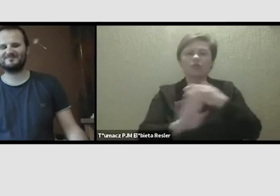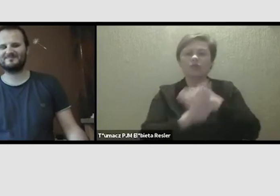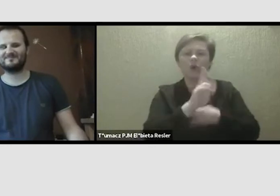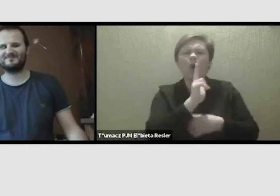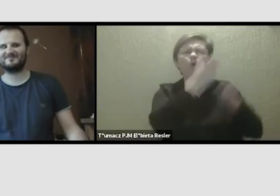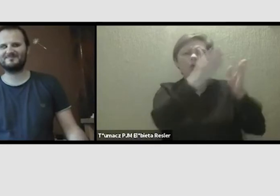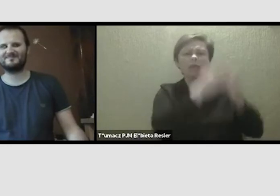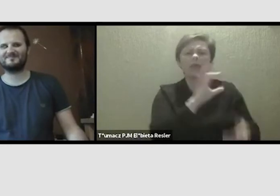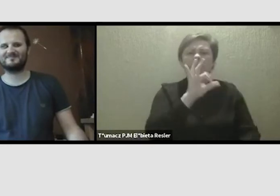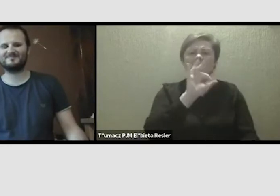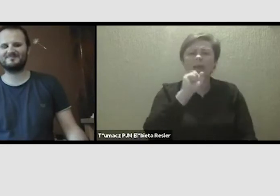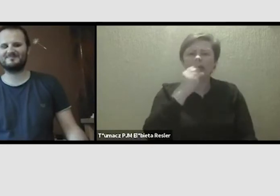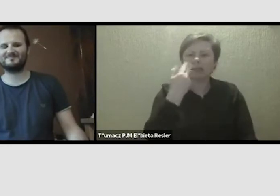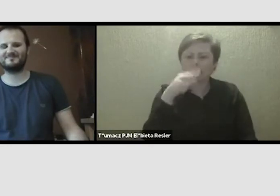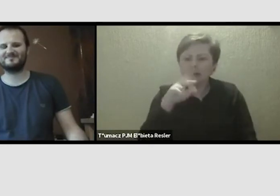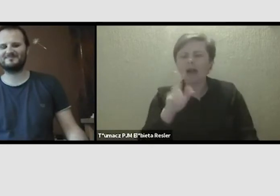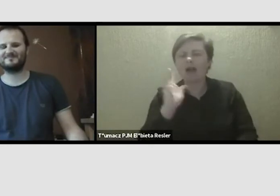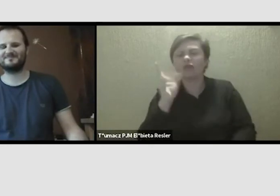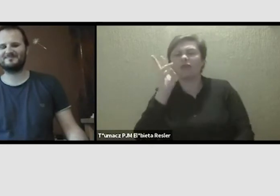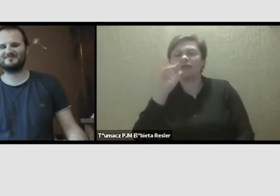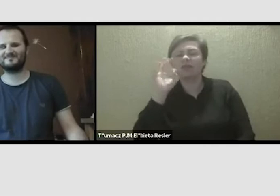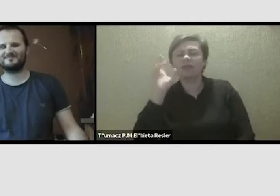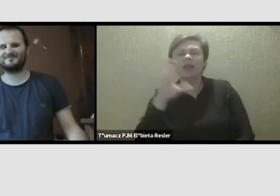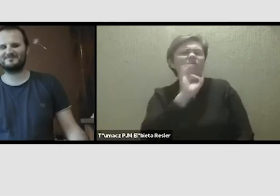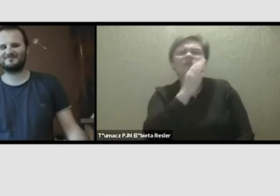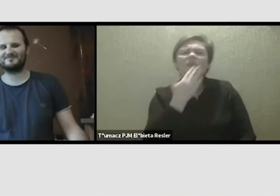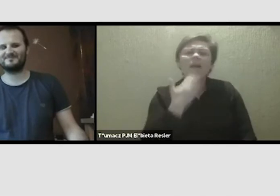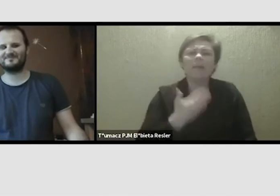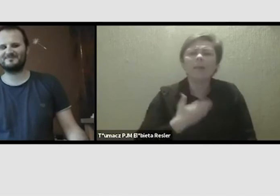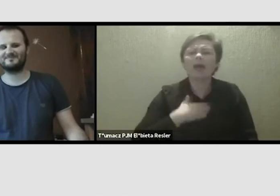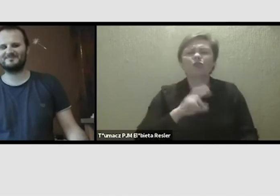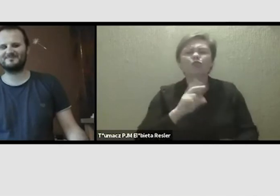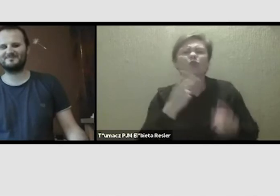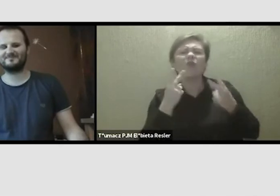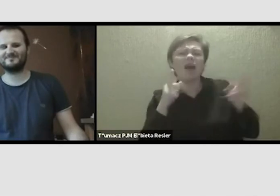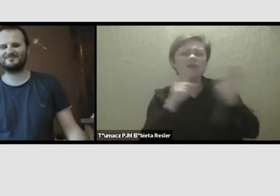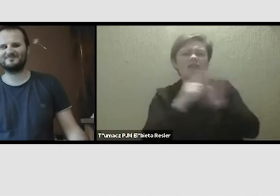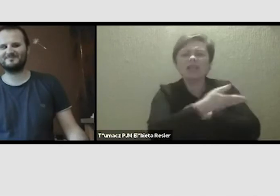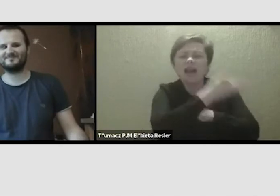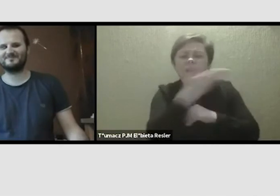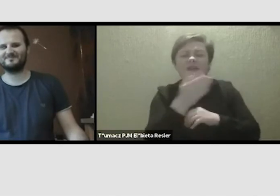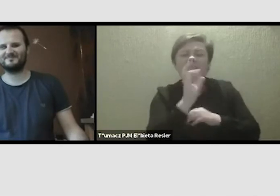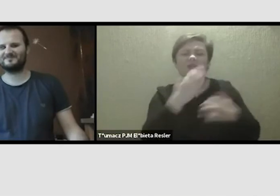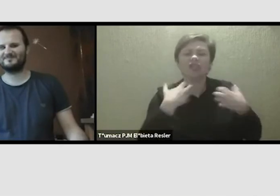Witek? Jak wyglądają wasze pasje? To, co dla was ważne? Może wasze życie zawodowe też?